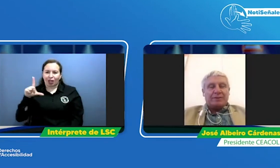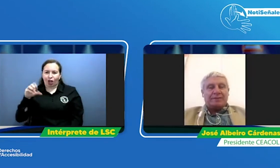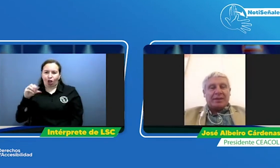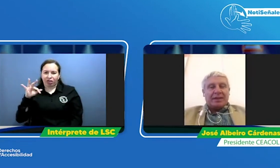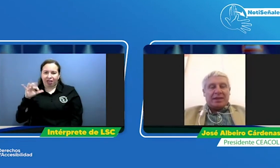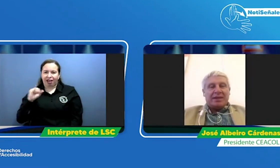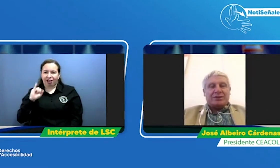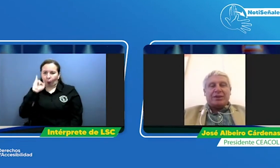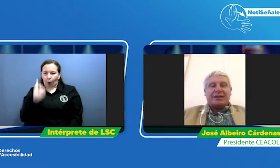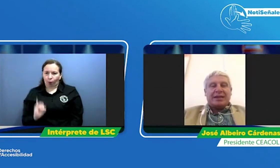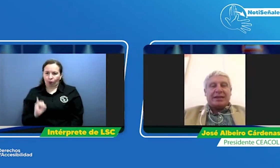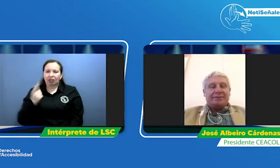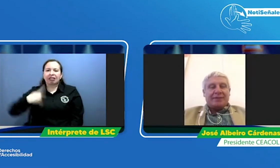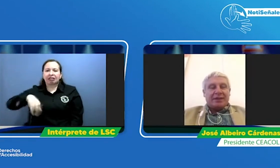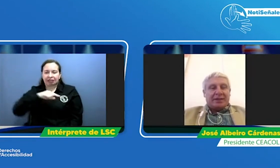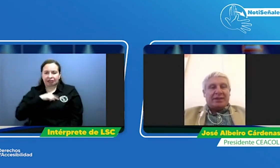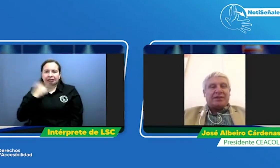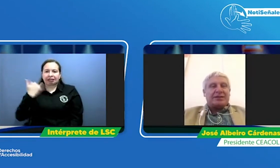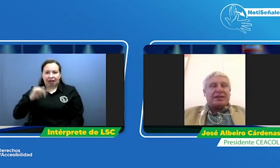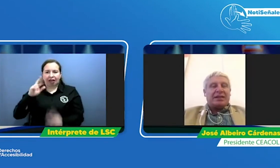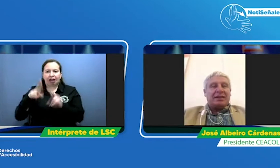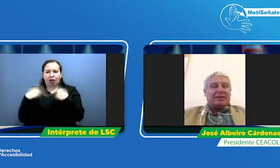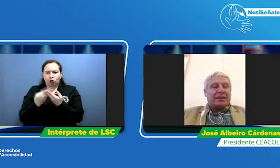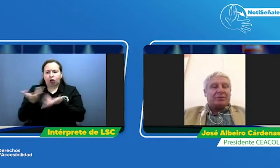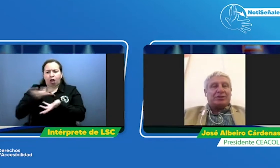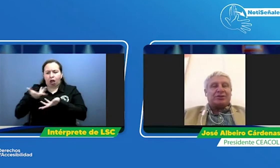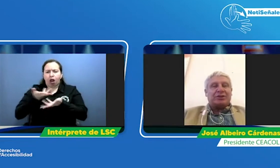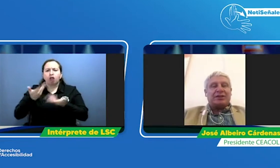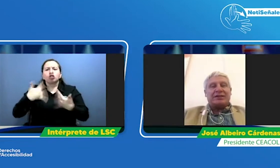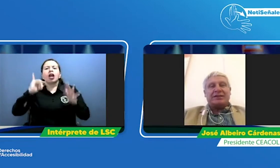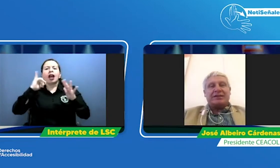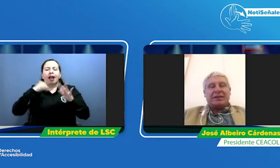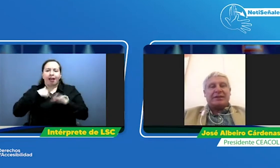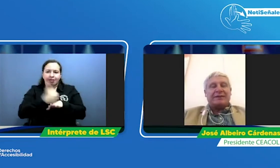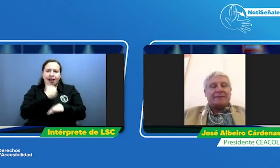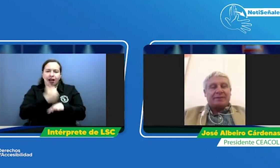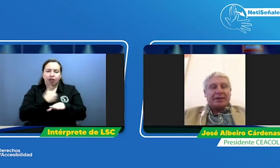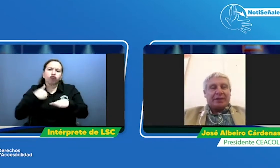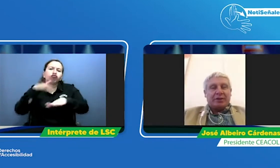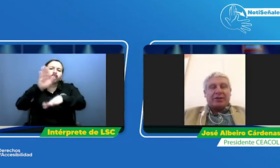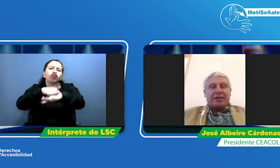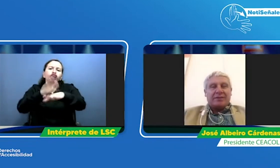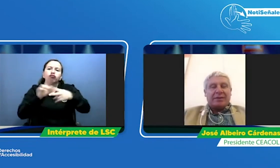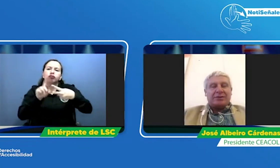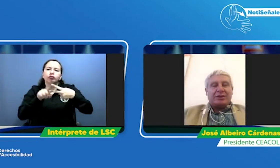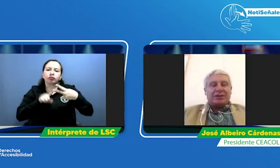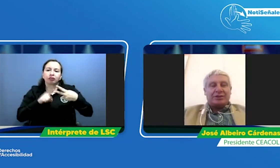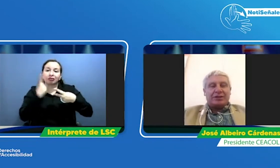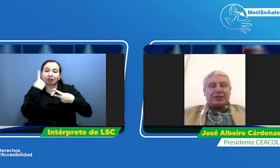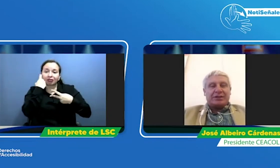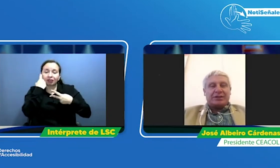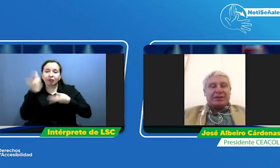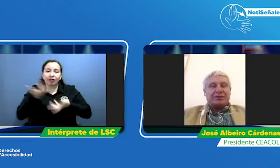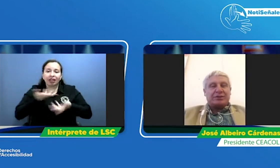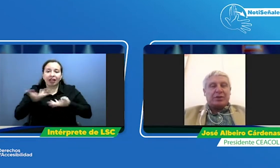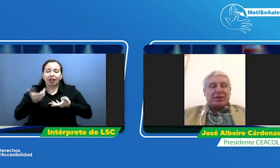he hecho la tarea y quiero decirle digamos dos cosas inicialmente lo que ayer hablamos de los centros de enseñanza de automovilismo